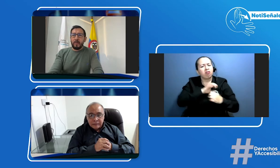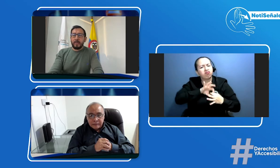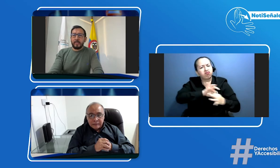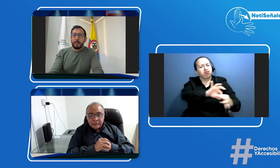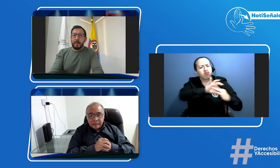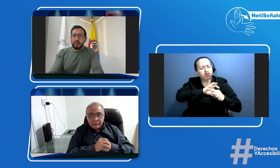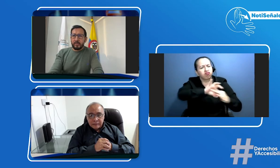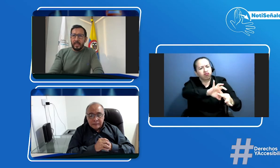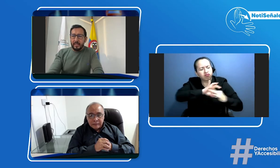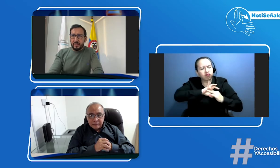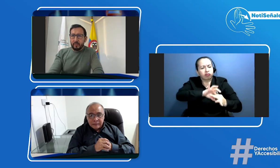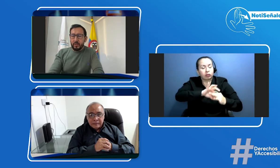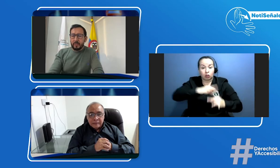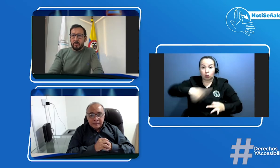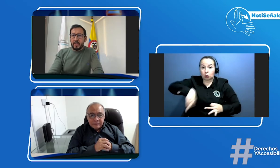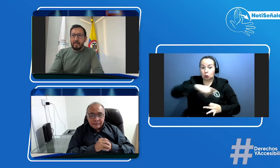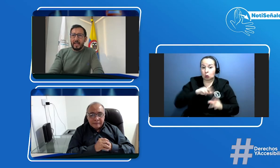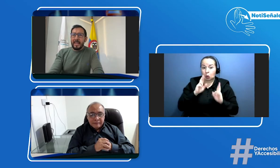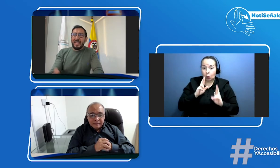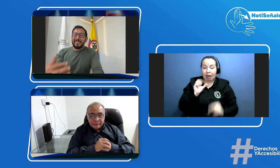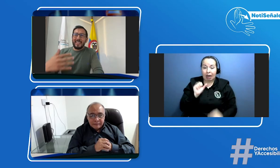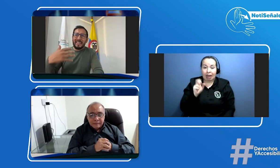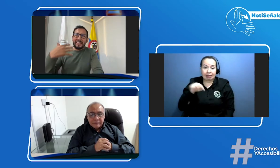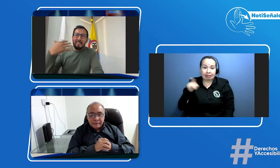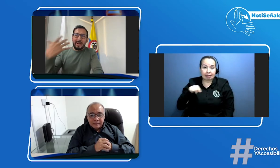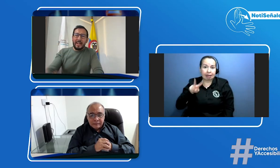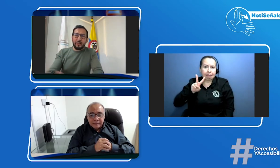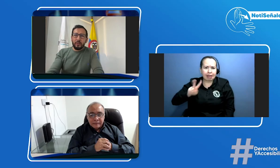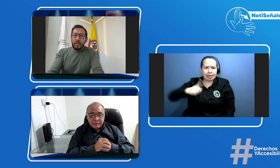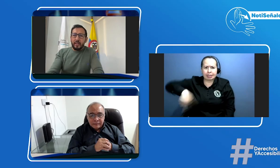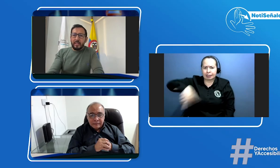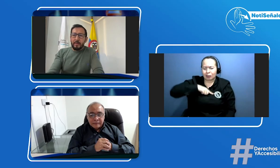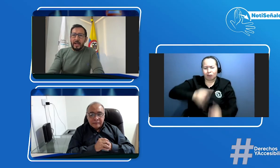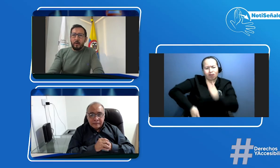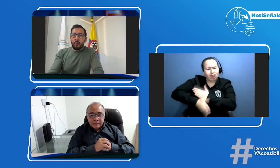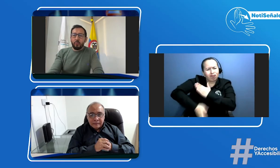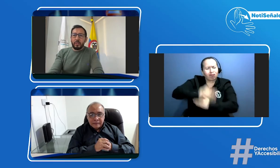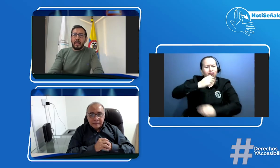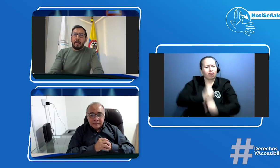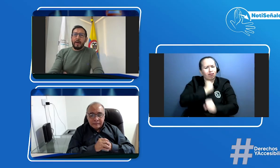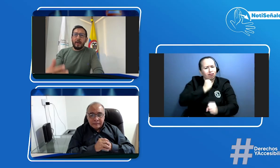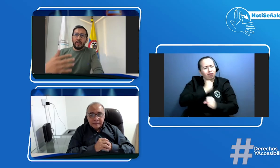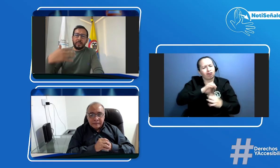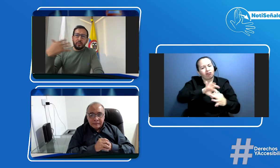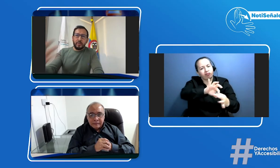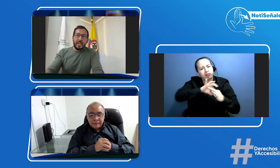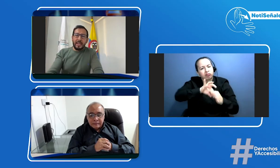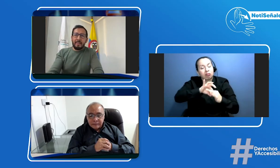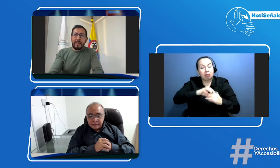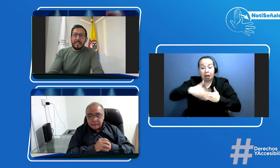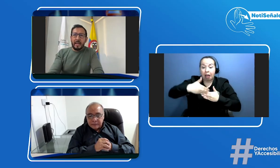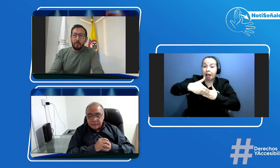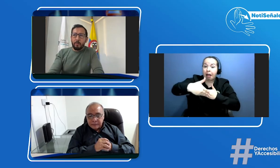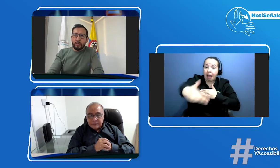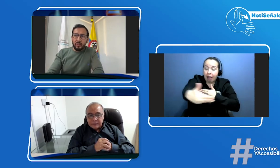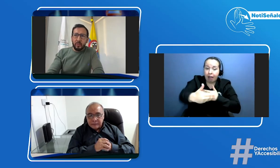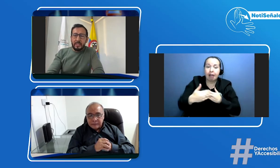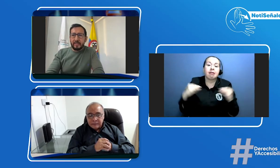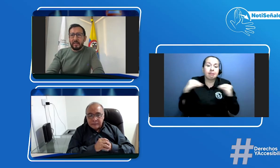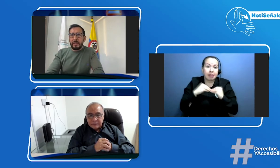esperamos desde la agencia nacional de seguridad vial seguir trabajando de manera conjunta para lo que se nos viene y brindar un proceso de licenciamiento